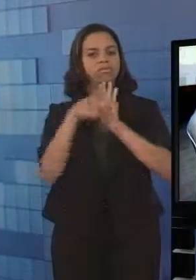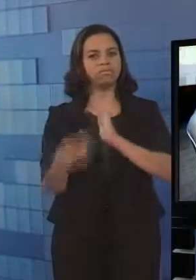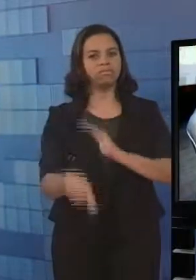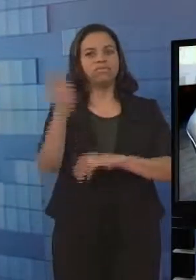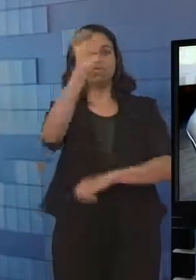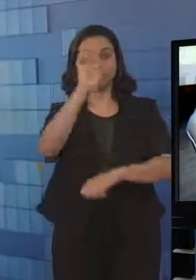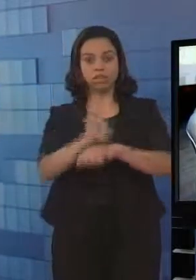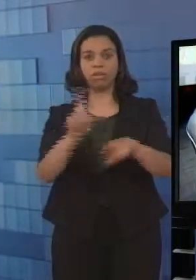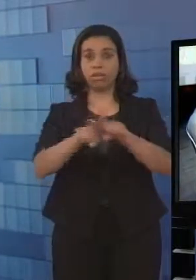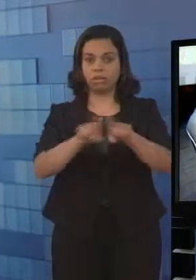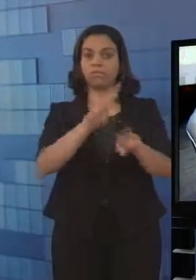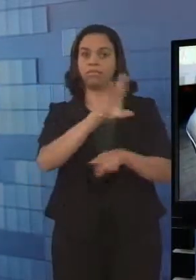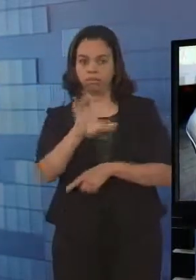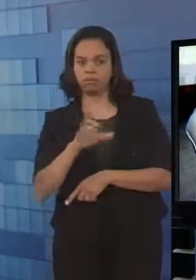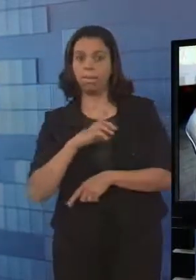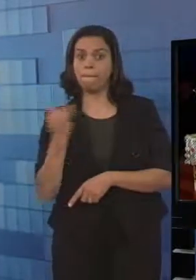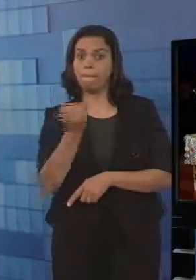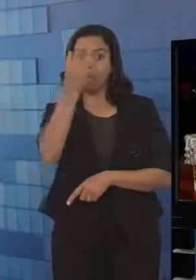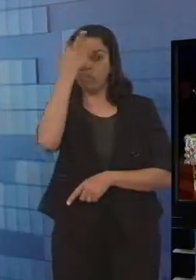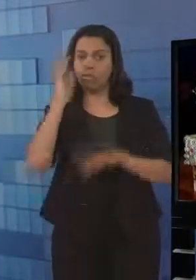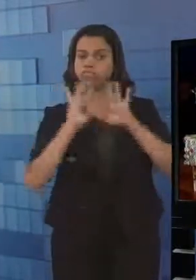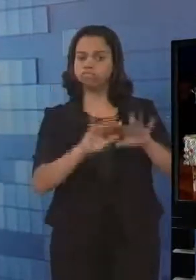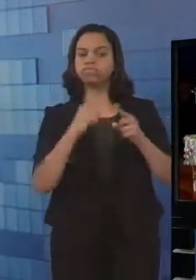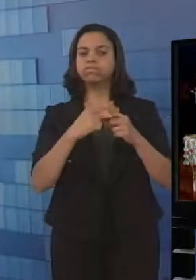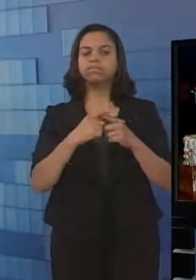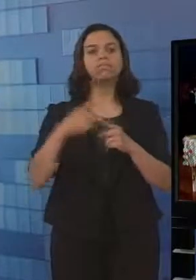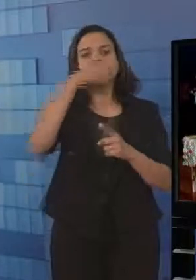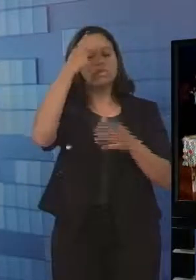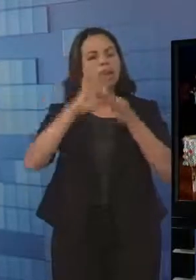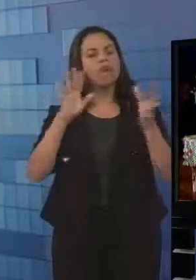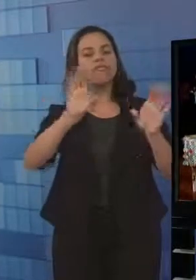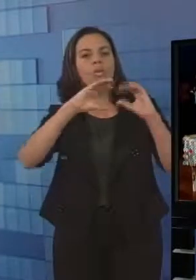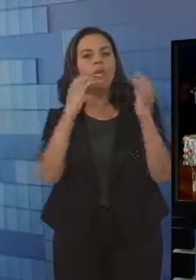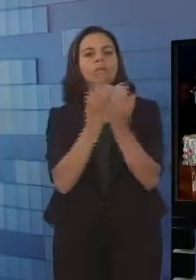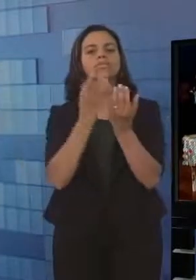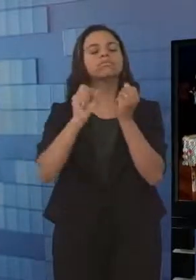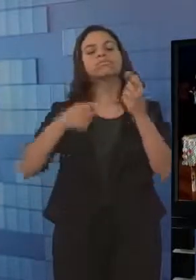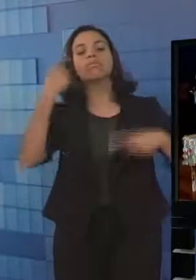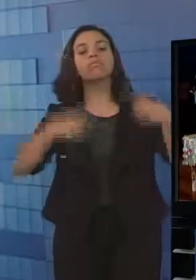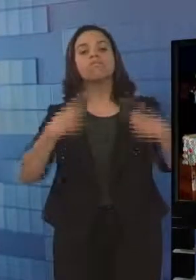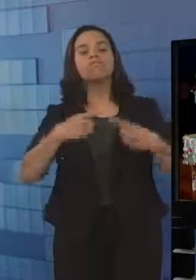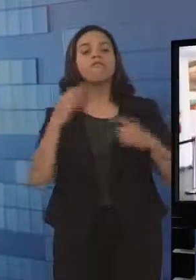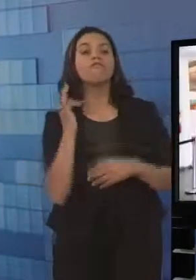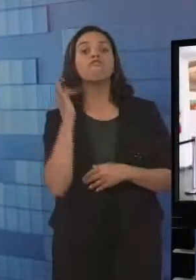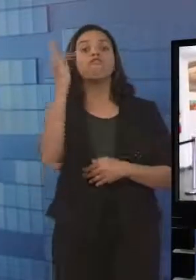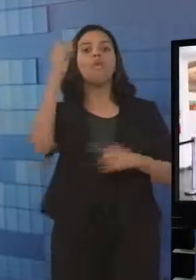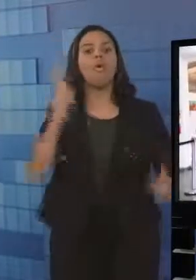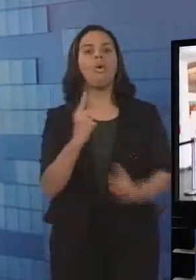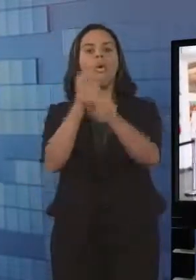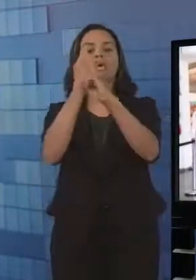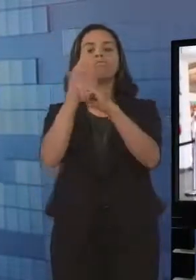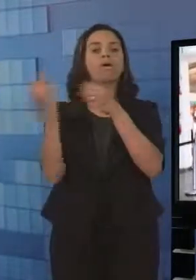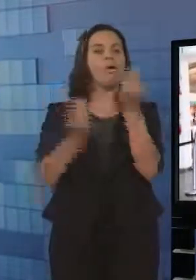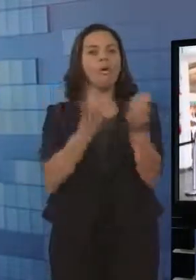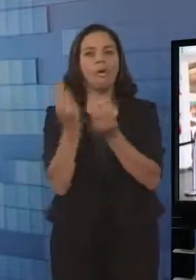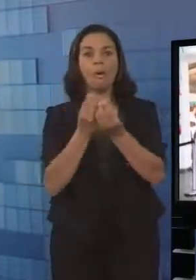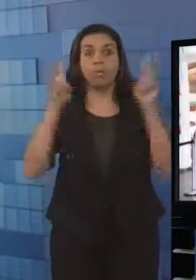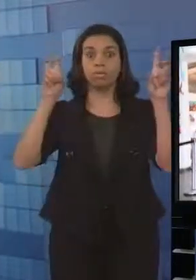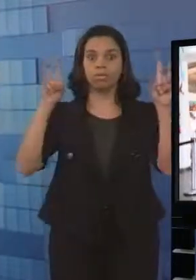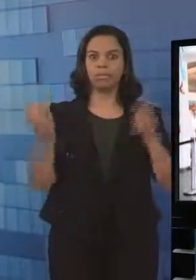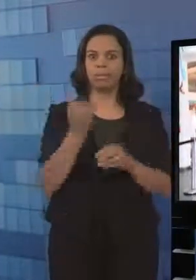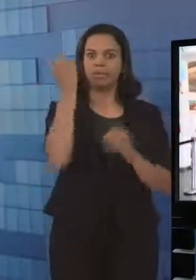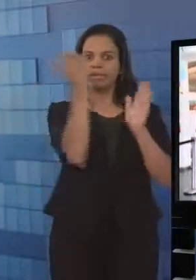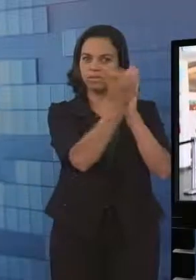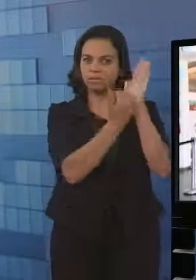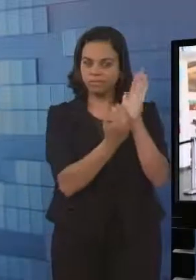comunidade é importante, pois levará à discussão dos desafios da cultura do município para os próximos encontros. Dentro da área de teatro que a que